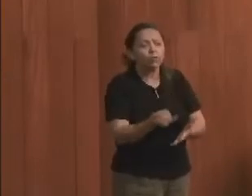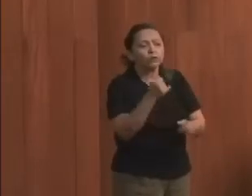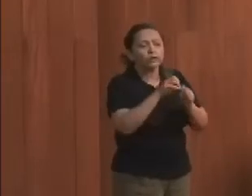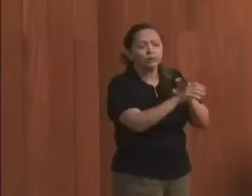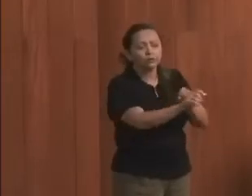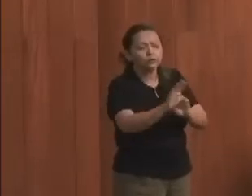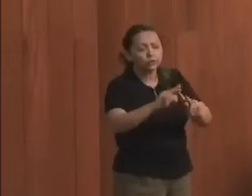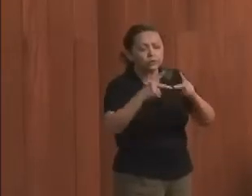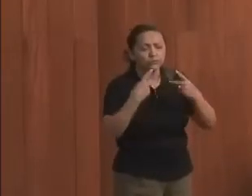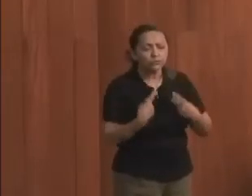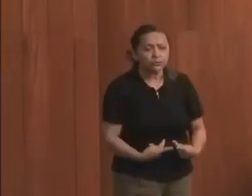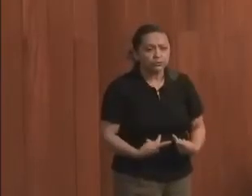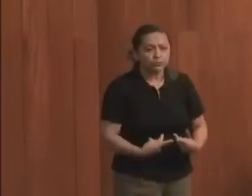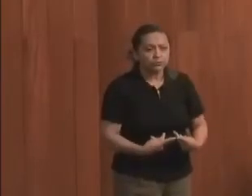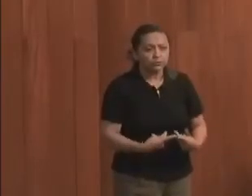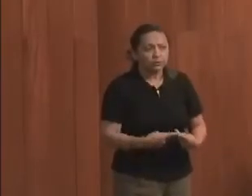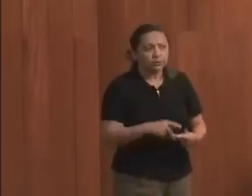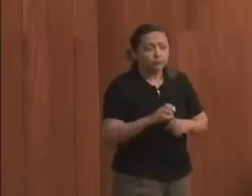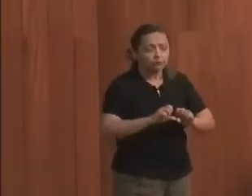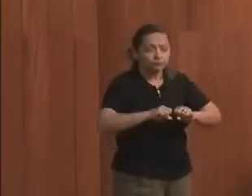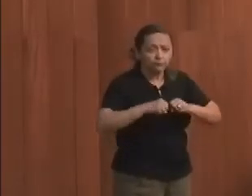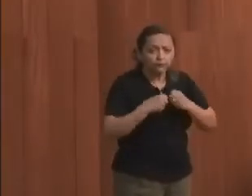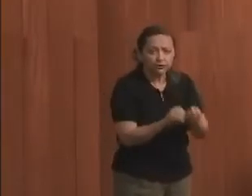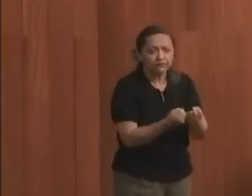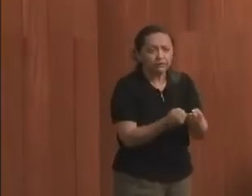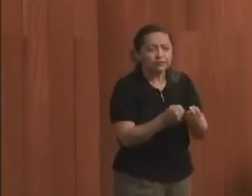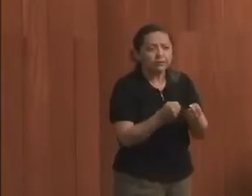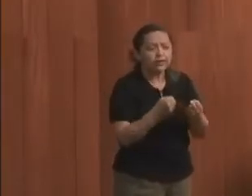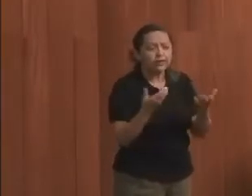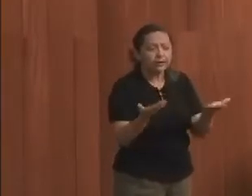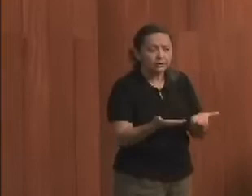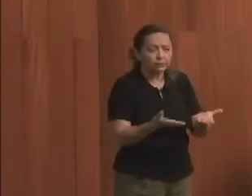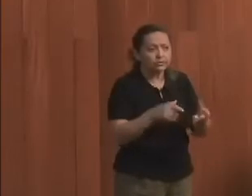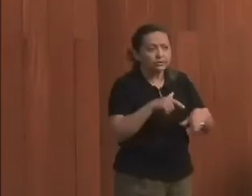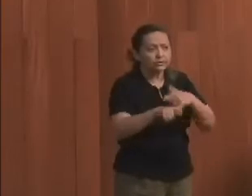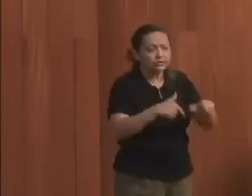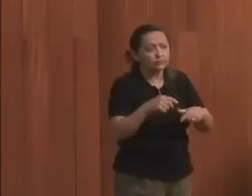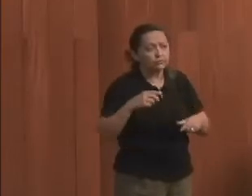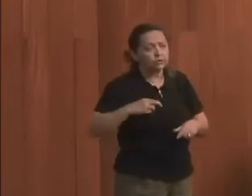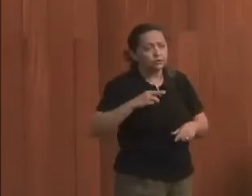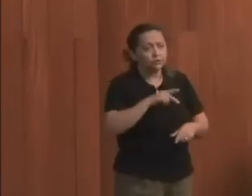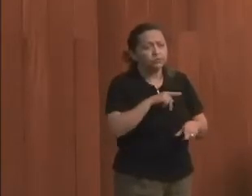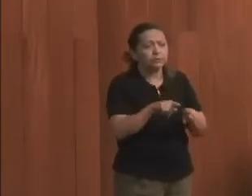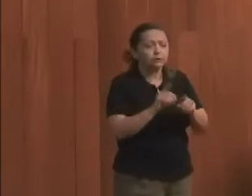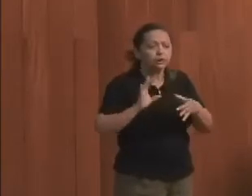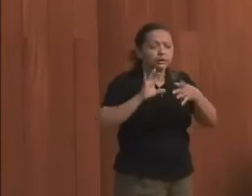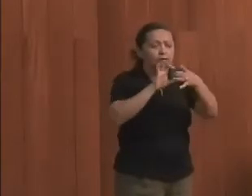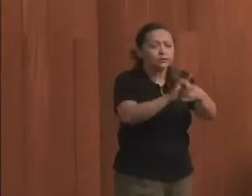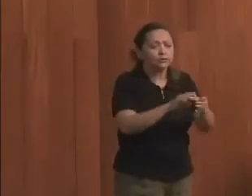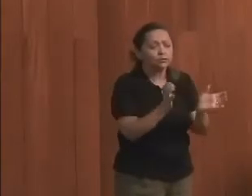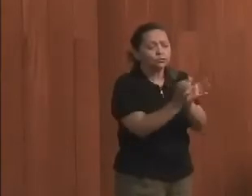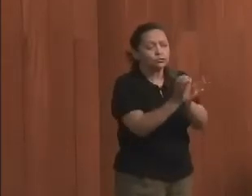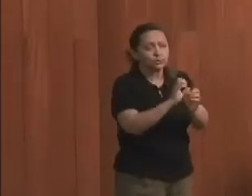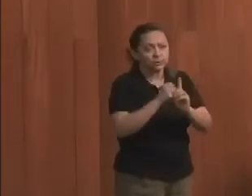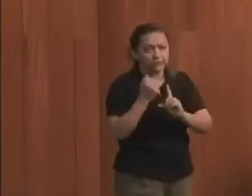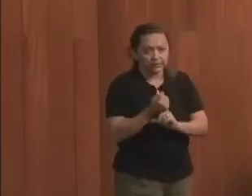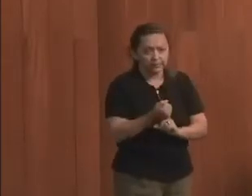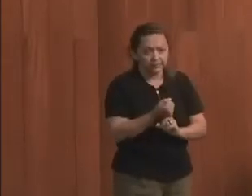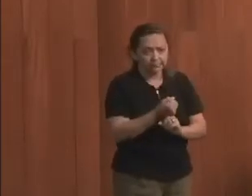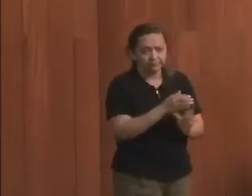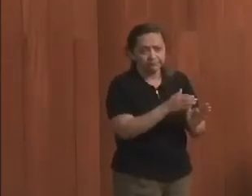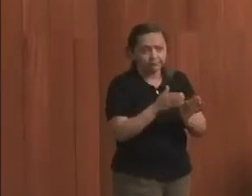educação e direitos humanos para o fortalecimento da atuação do Ministério Público e de sua interação com os movimentos sociais?